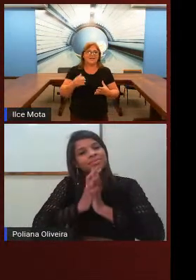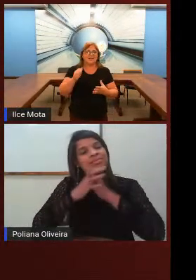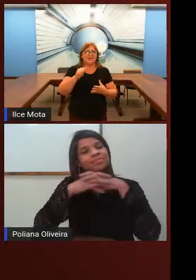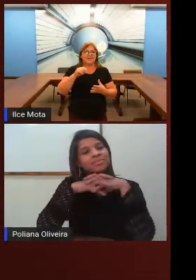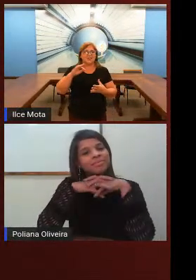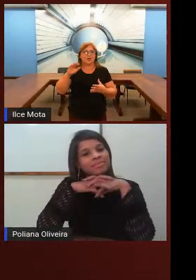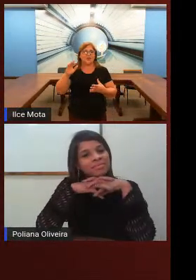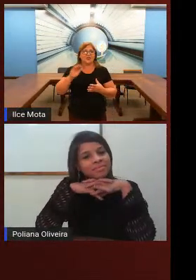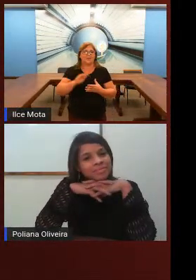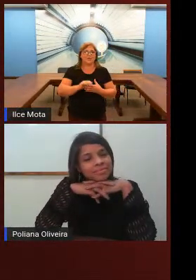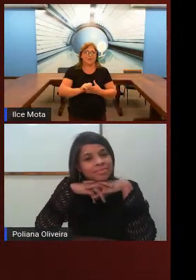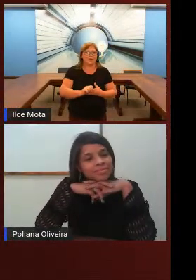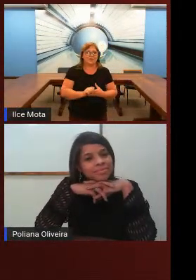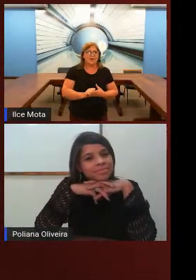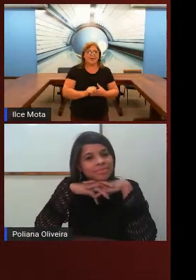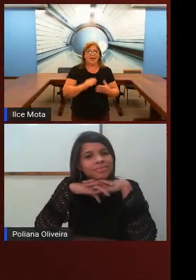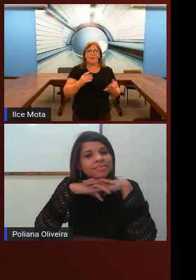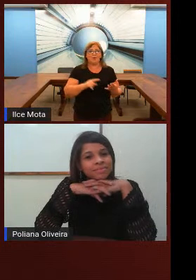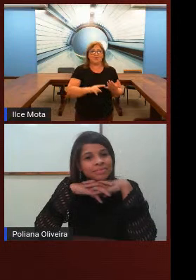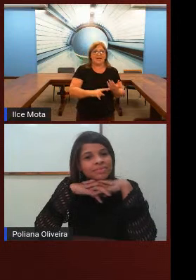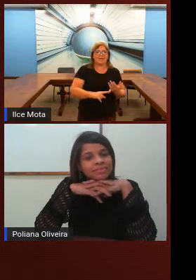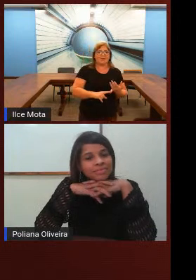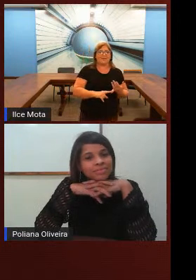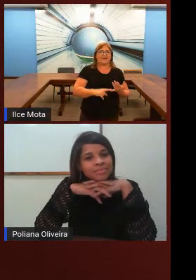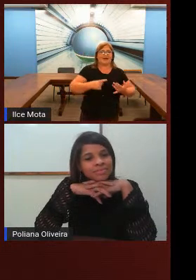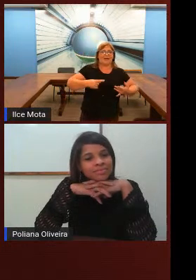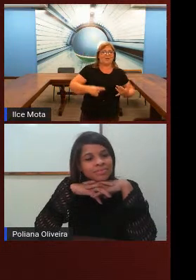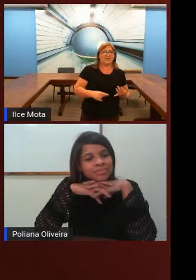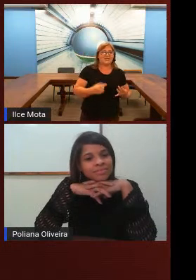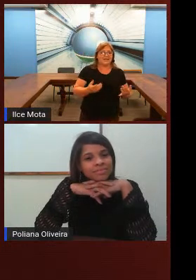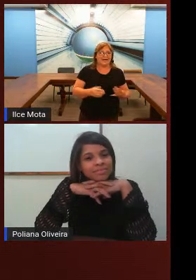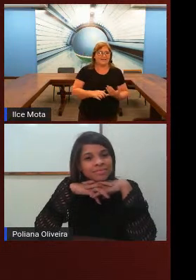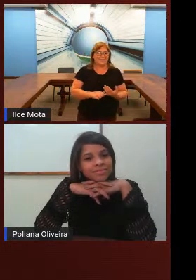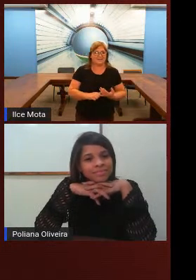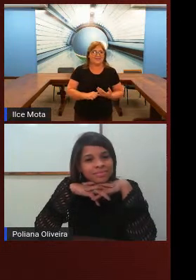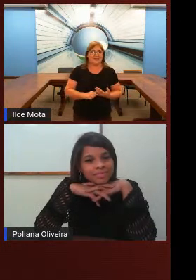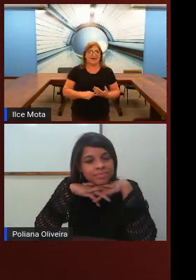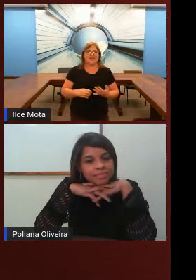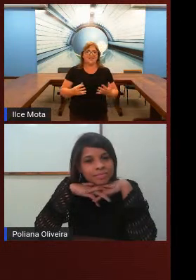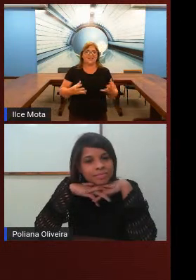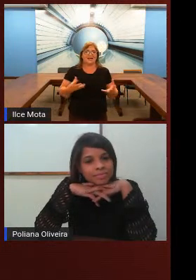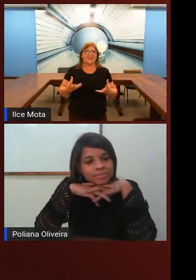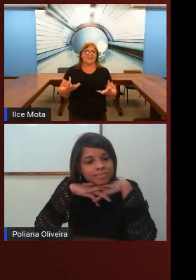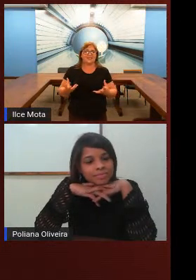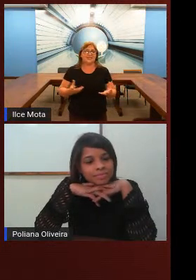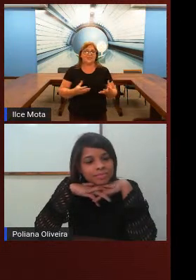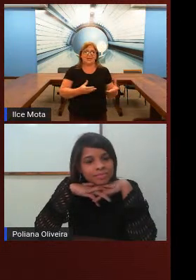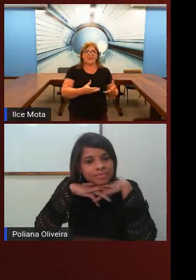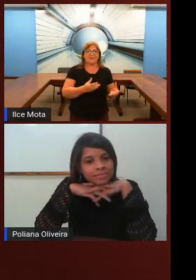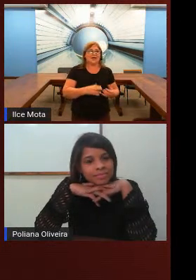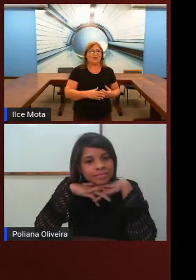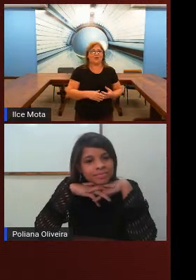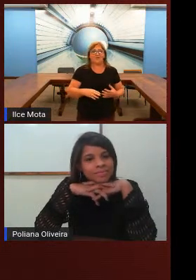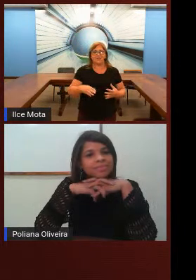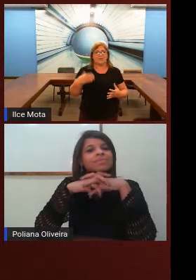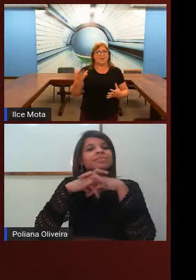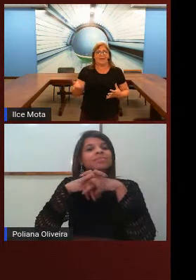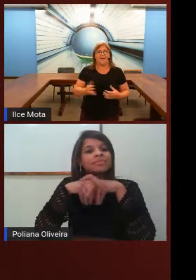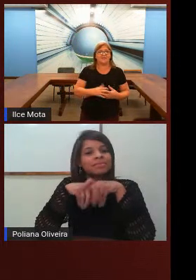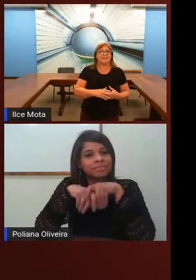através da datilologia para os surdos. É muito usado para poder falar o nome de cidades. Às vezes cidadezinhas que não tem sinal ou que você não conhece